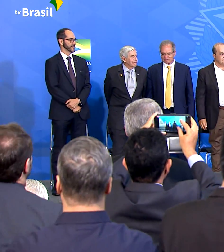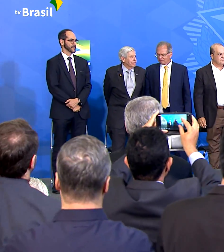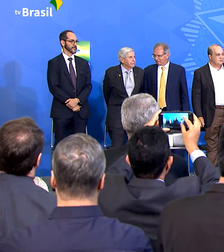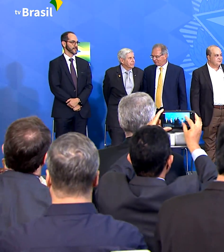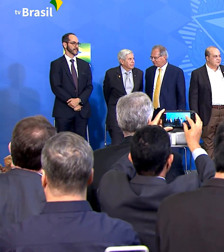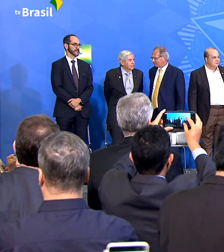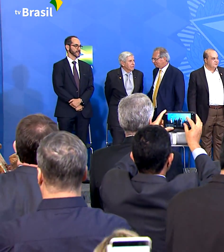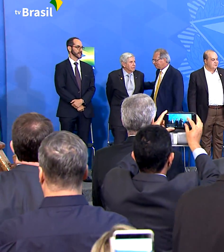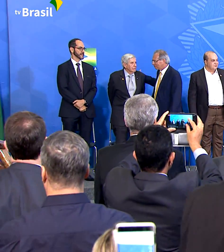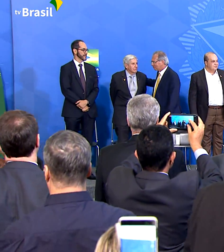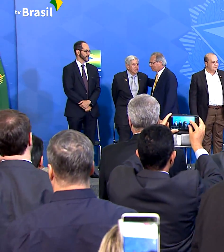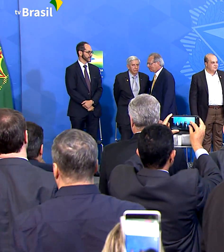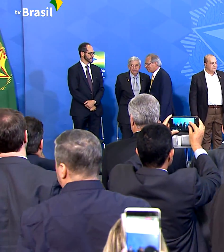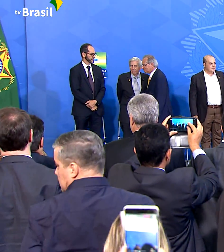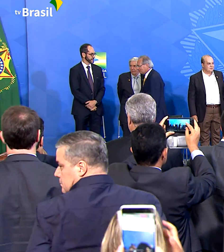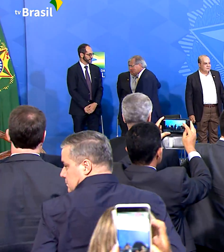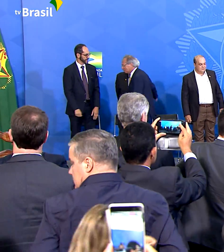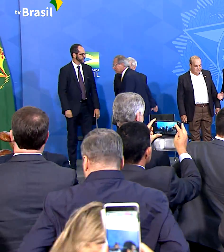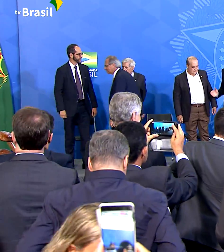Está encerrada esta cerimônia. E aí aí E Obrigado.